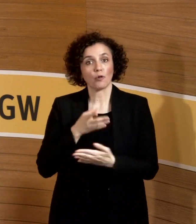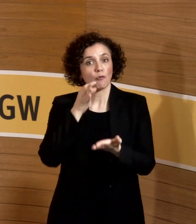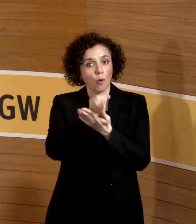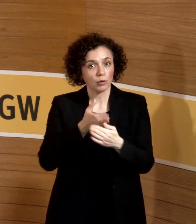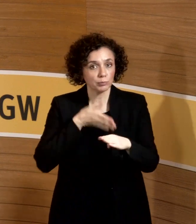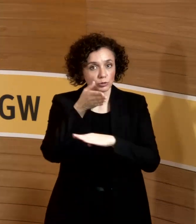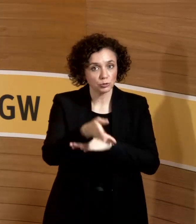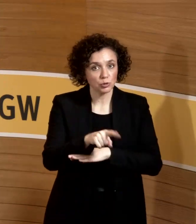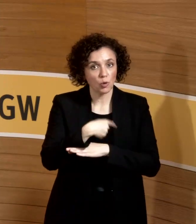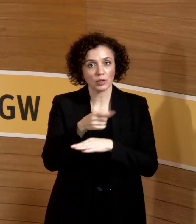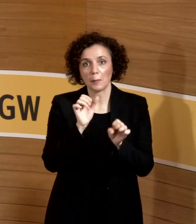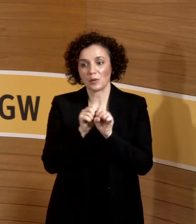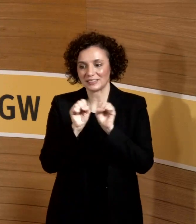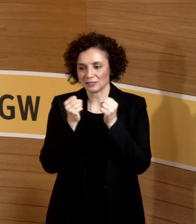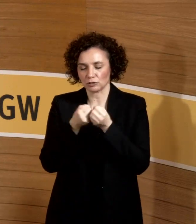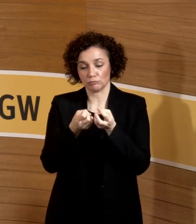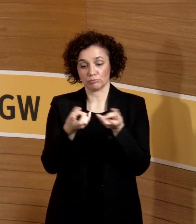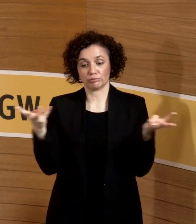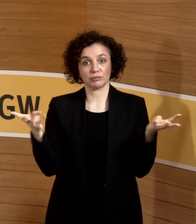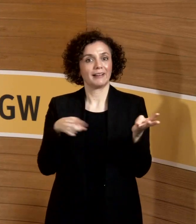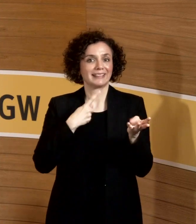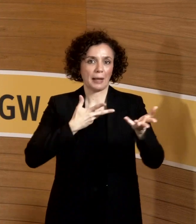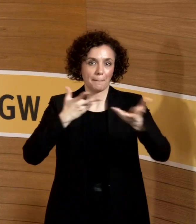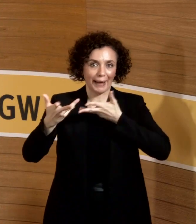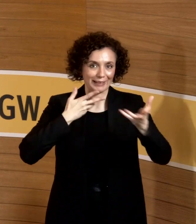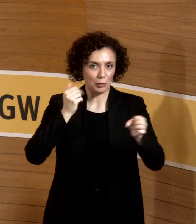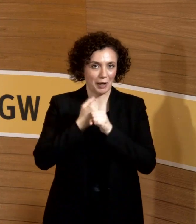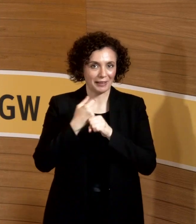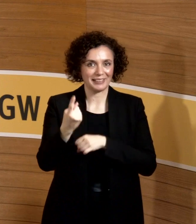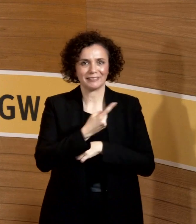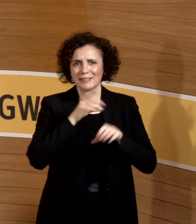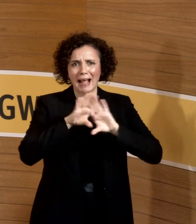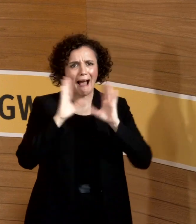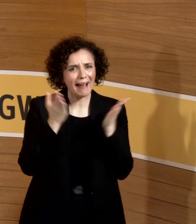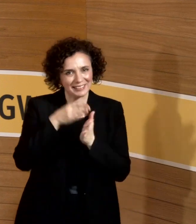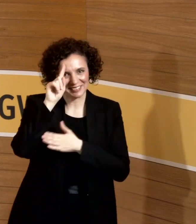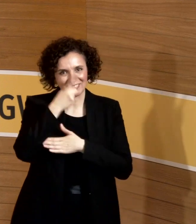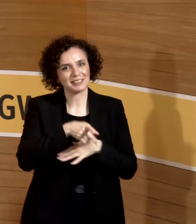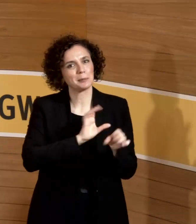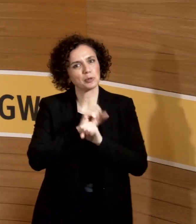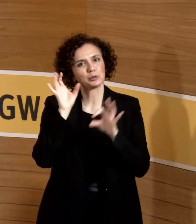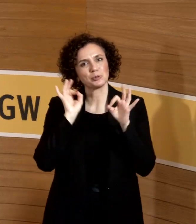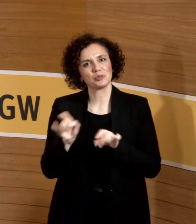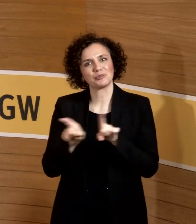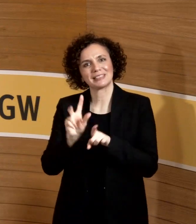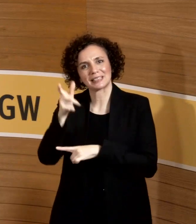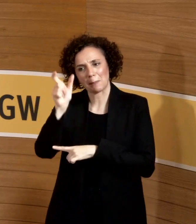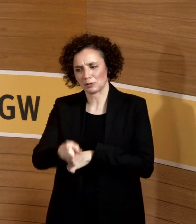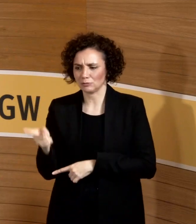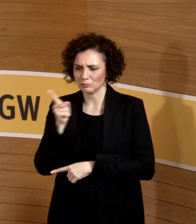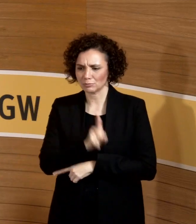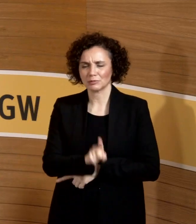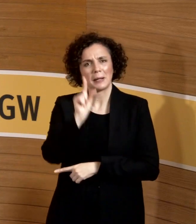wenn Unsicherheiten da sind, nicht, dass wir alles können und wissen, aber manchmal reicht einfach, wenn ein dritter da hockt, der eine gewisse